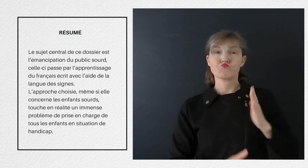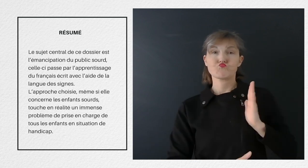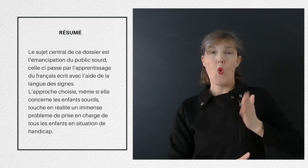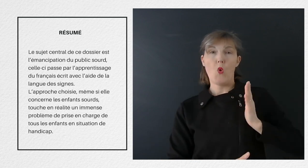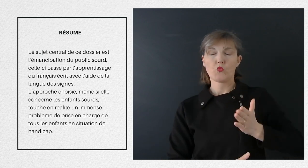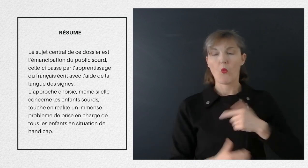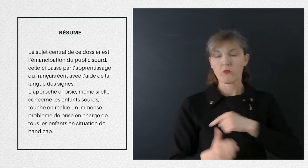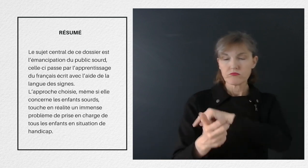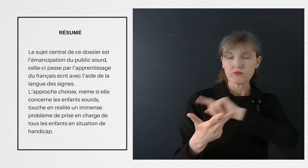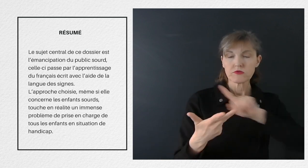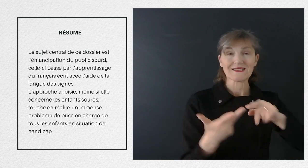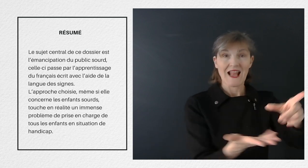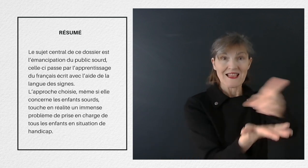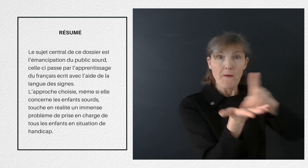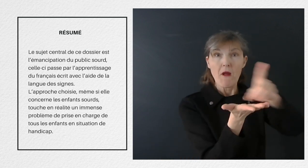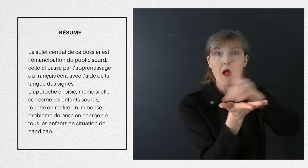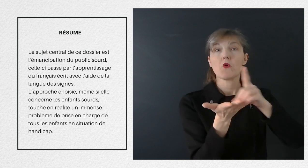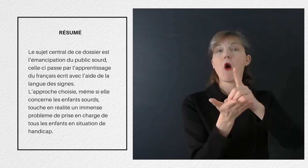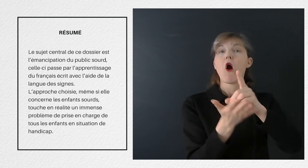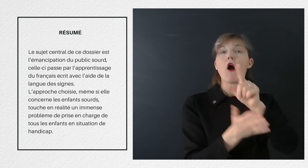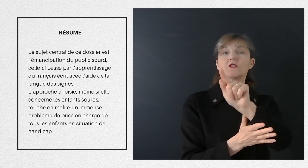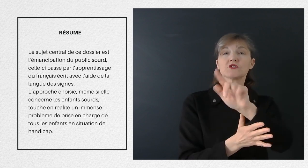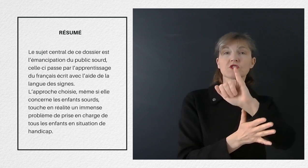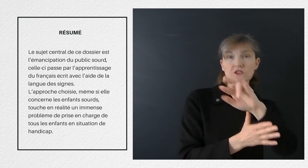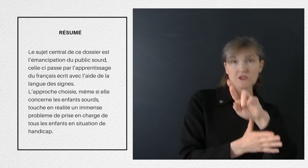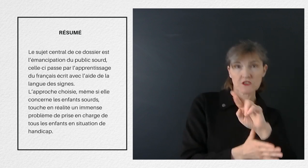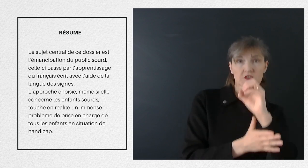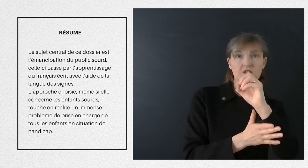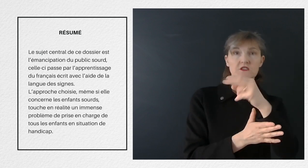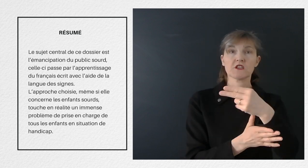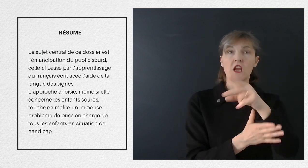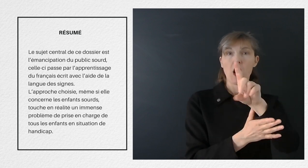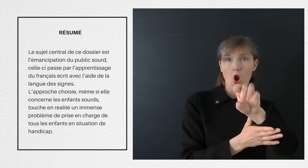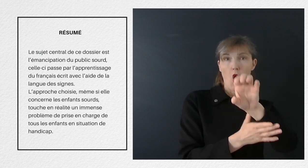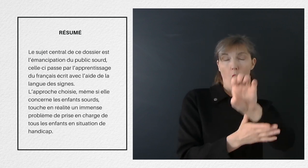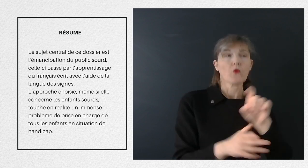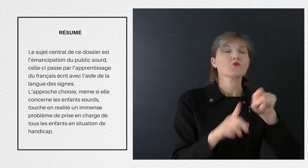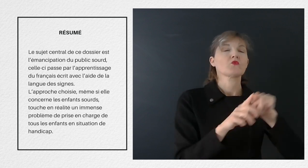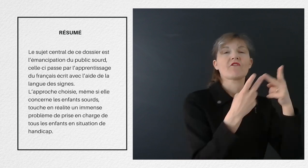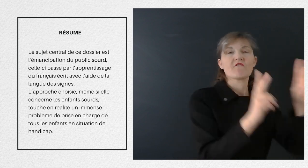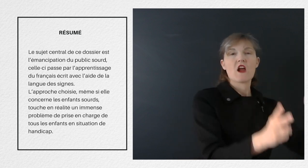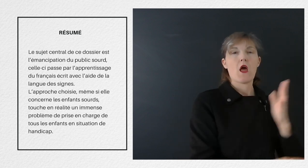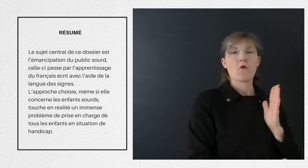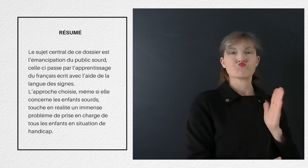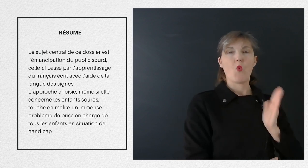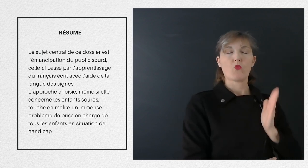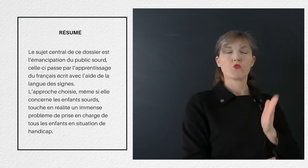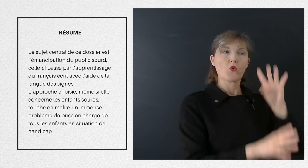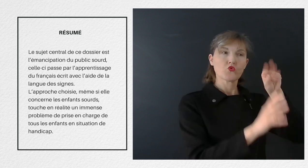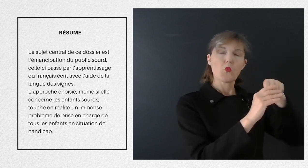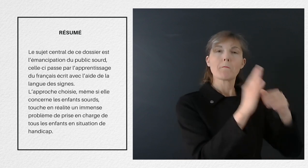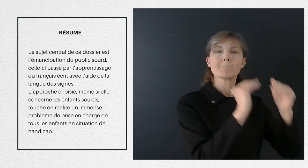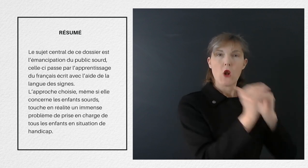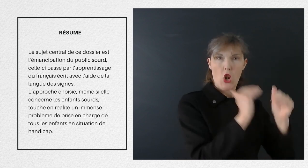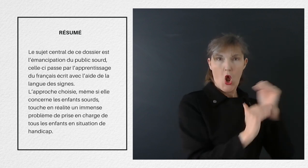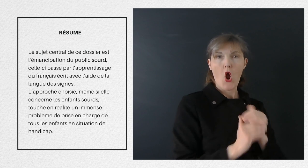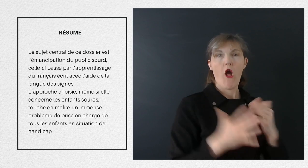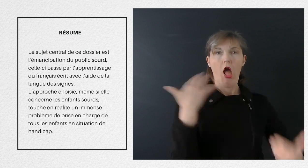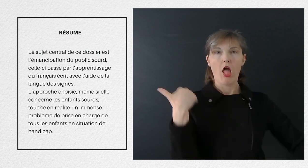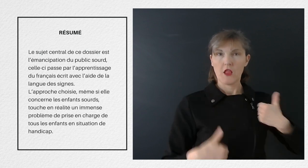associatif local bordelais, le département de la Gironde avec la métropole